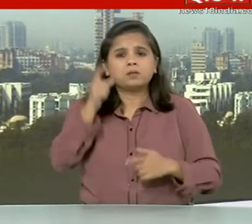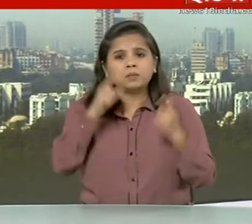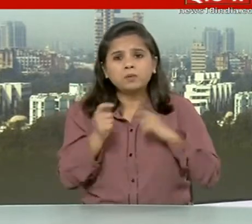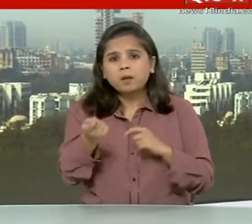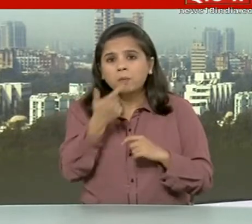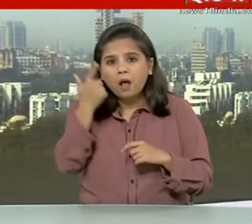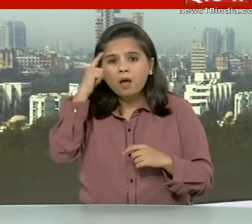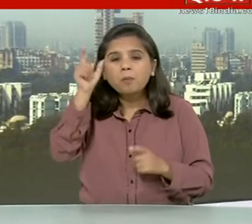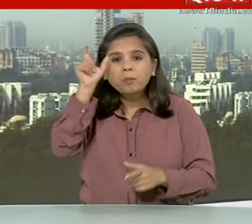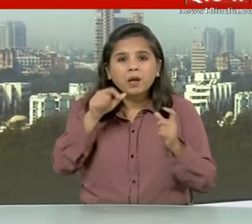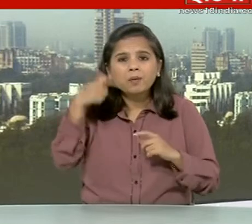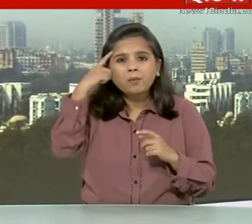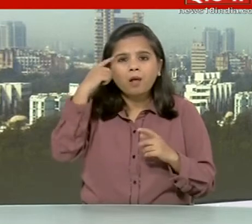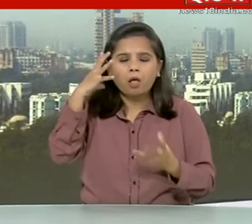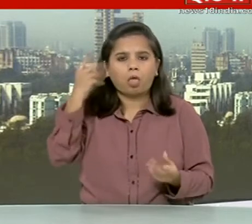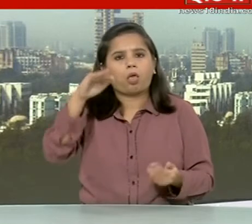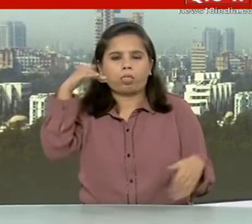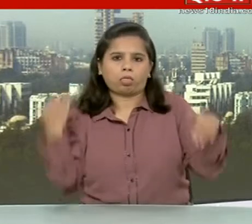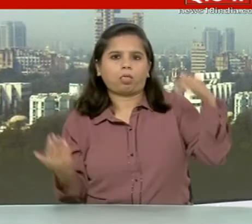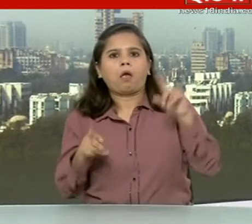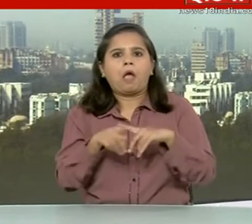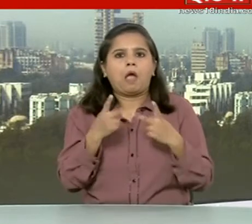चर्मराने से भी बचाया जा सके